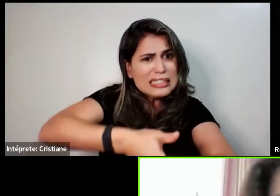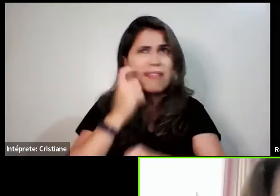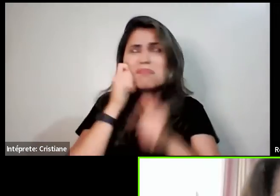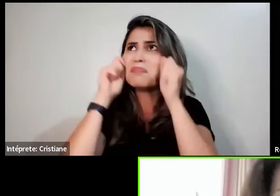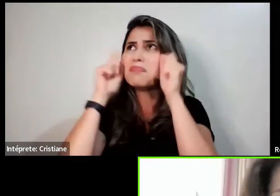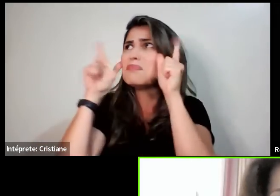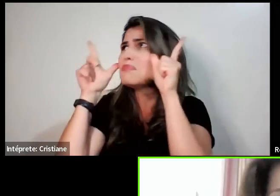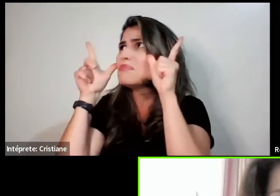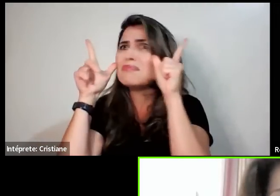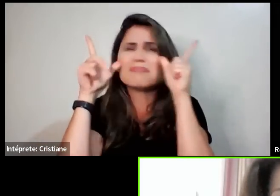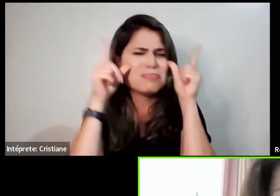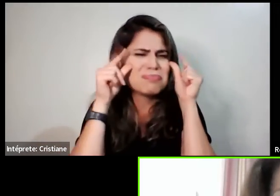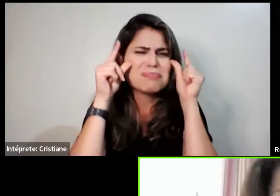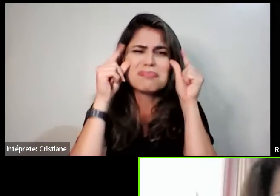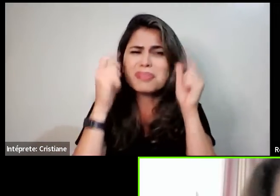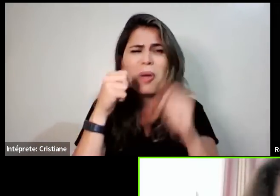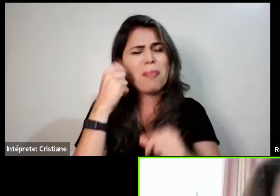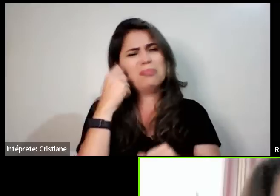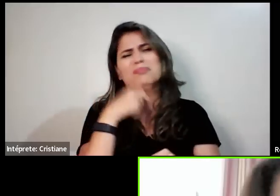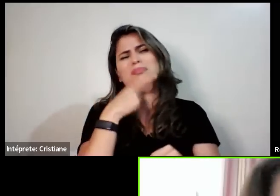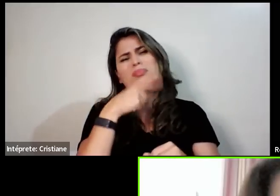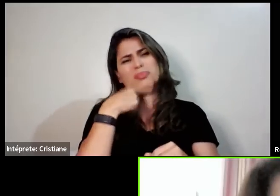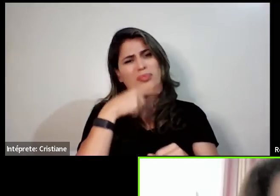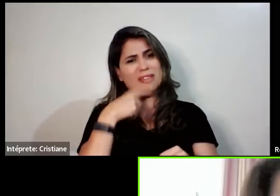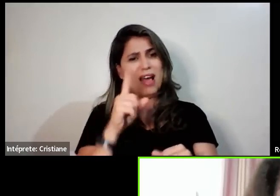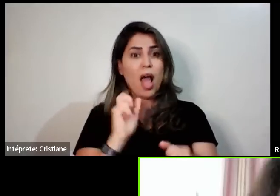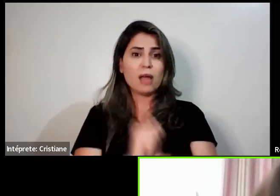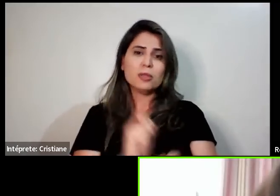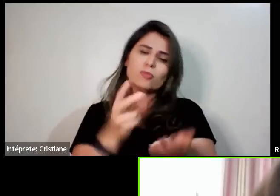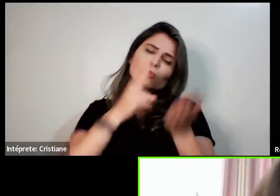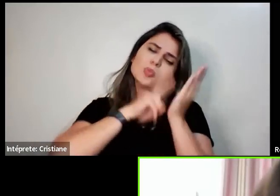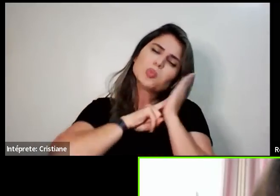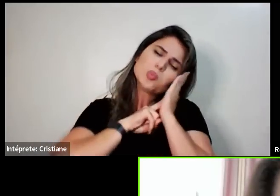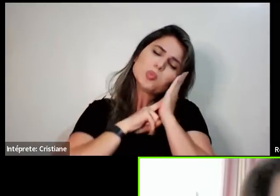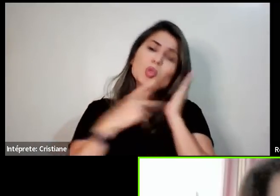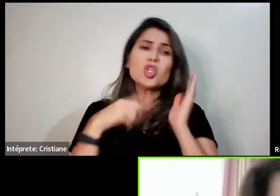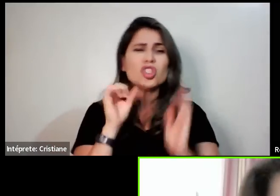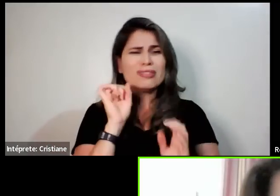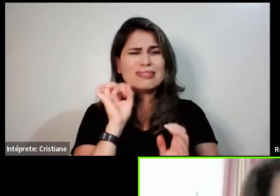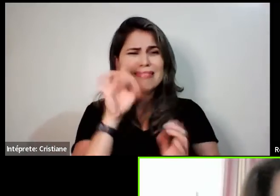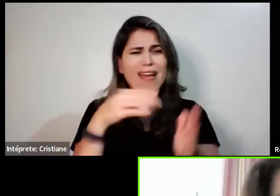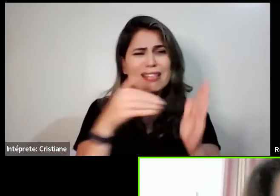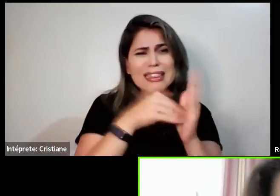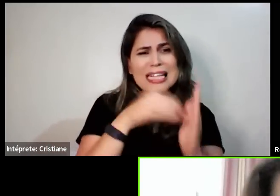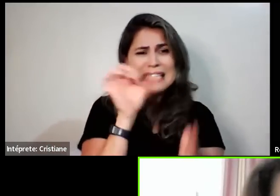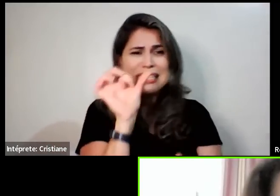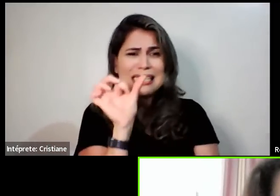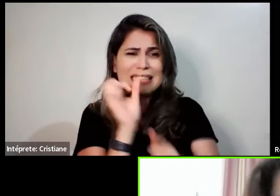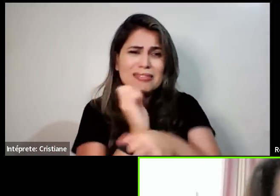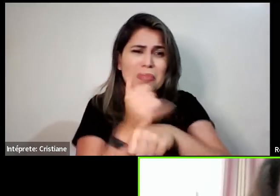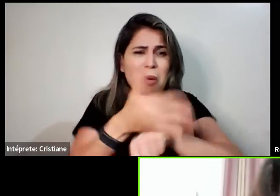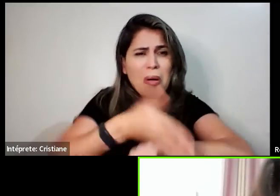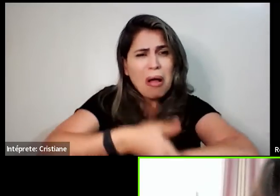Então, eu acabava tendo péssima qualidade durante o dia e durante a noite também de vida.